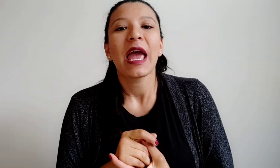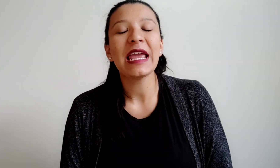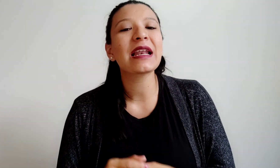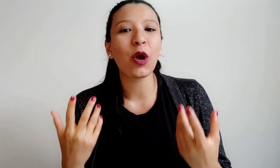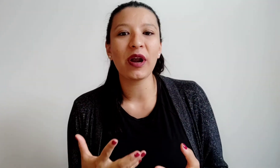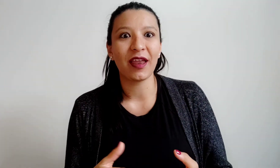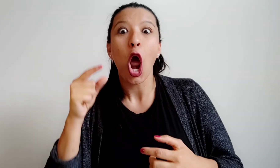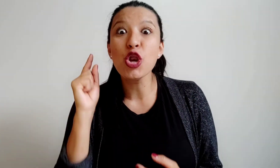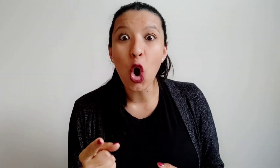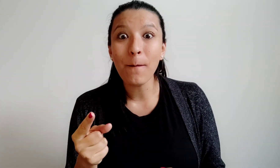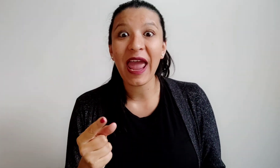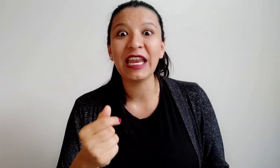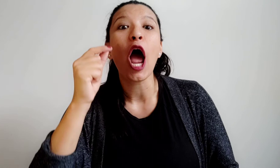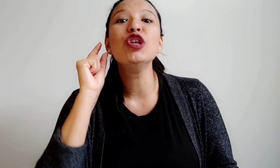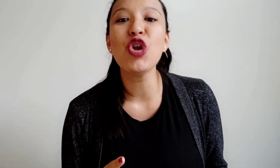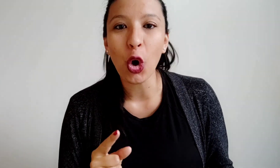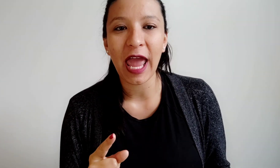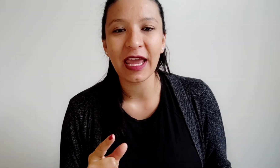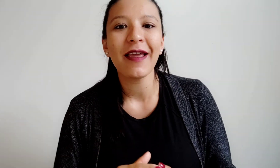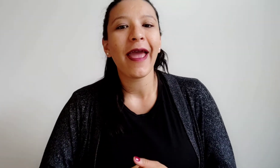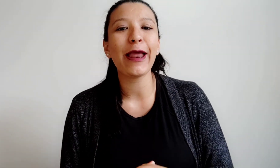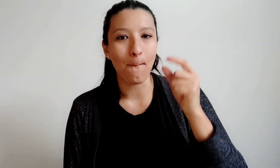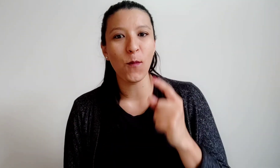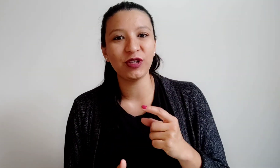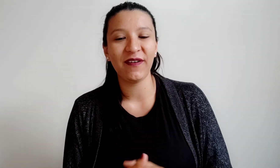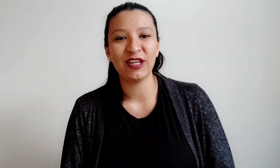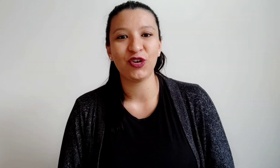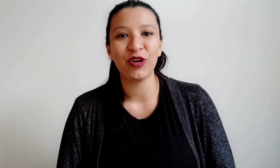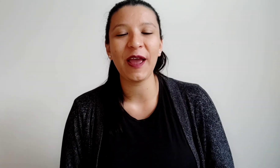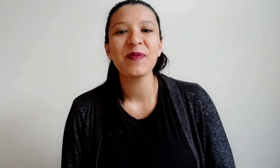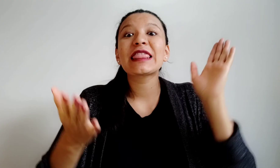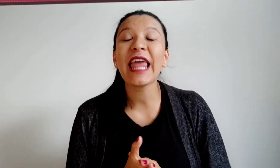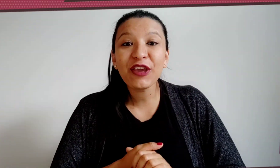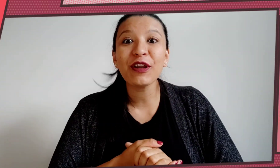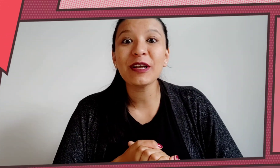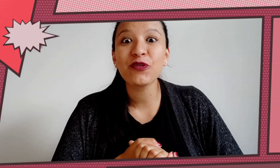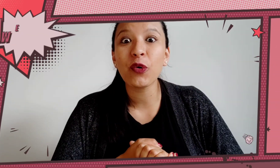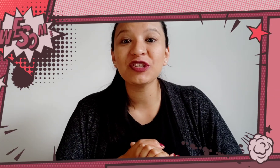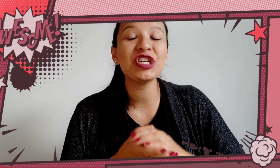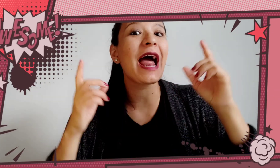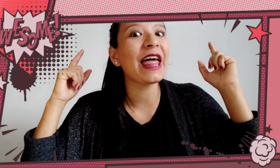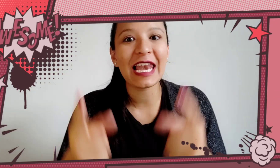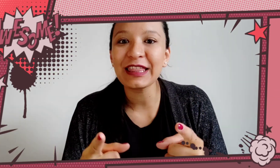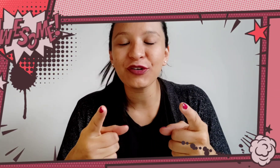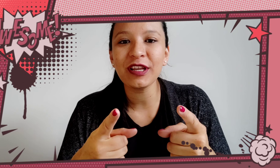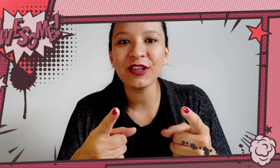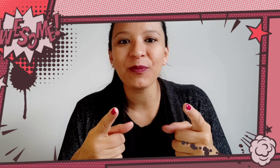Y recuerden, no pain, no gain, and motivation, ¿ok? Thank you very much for watching. Adelante con el idioma